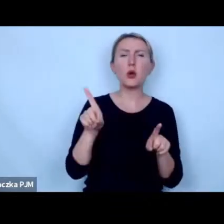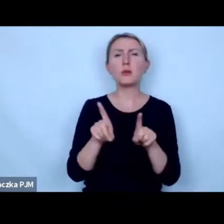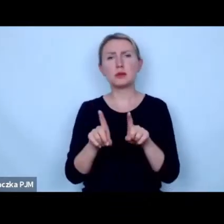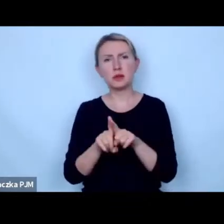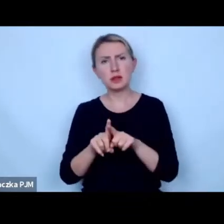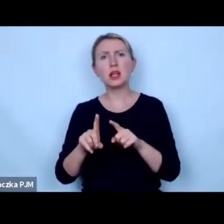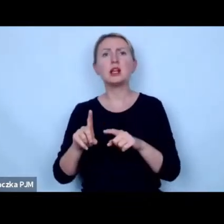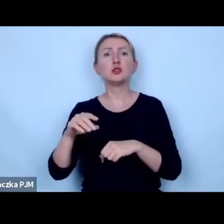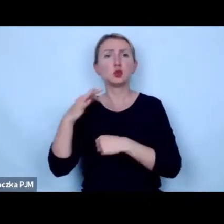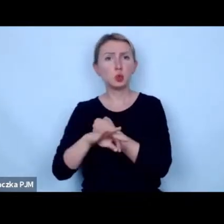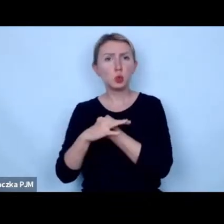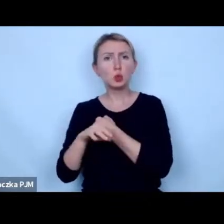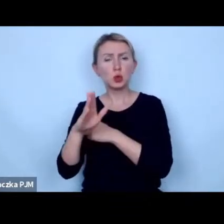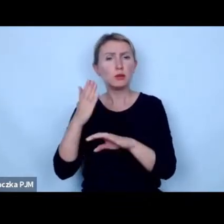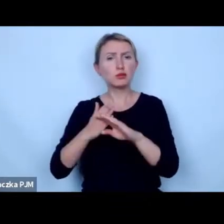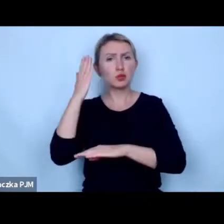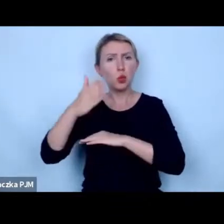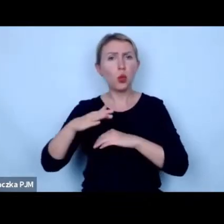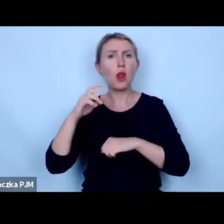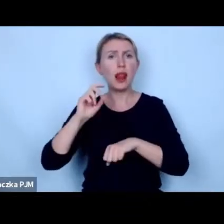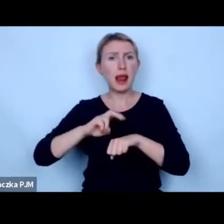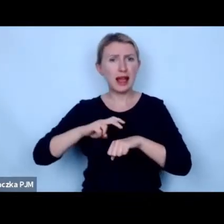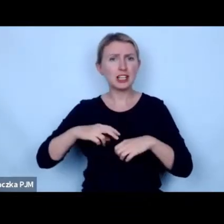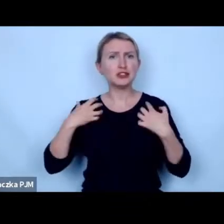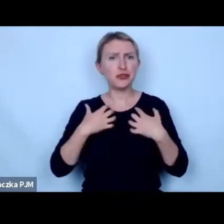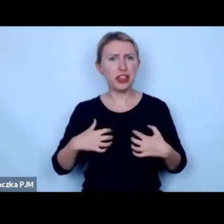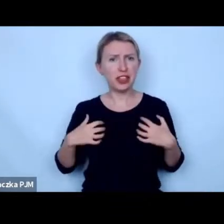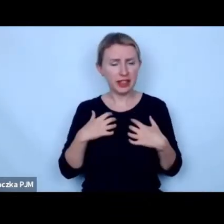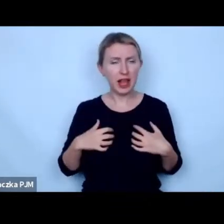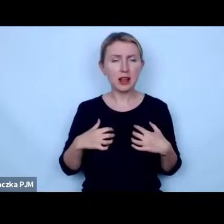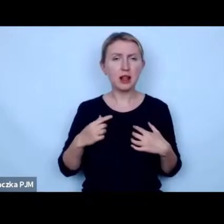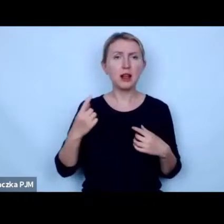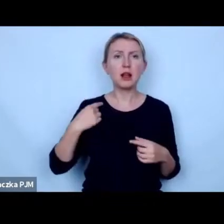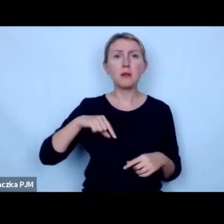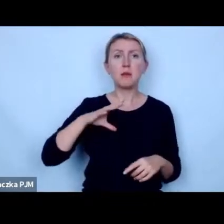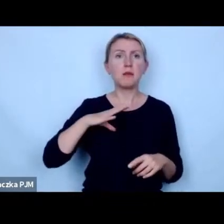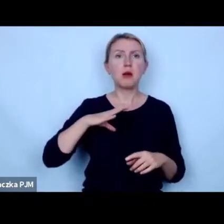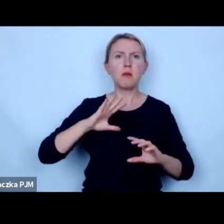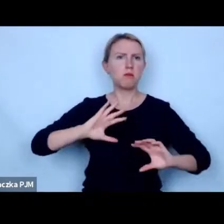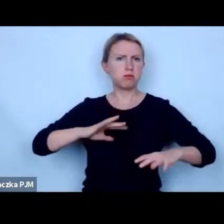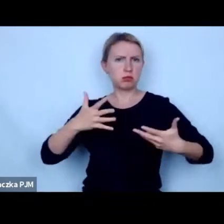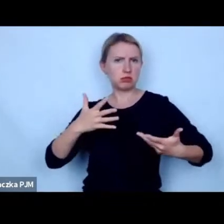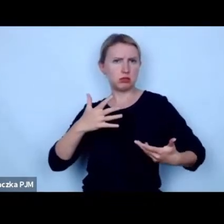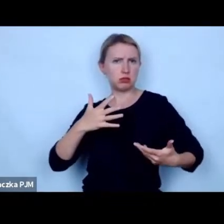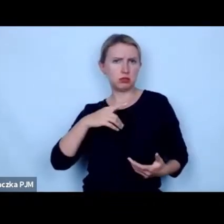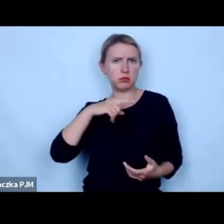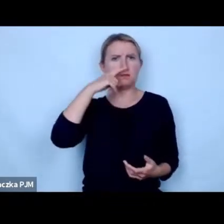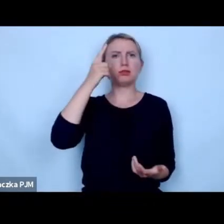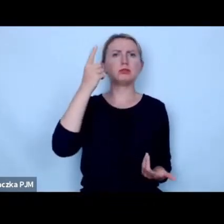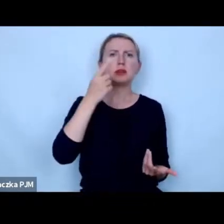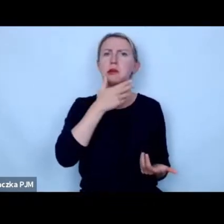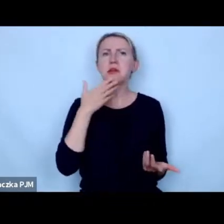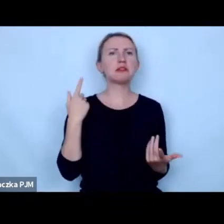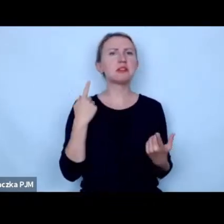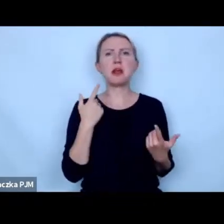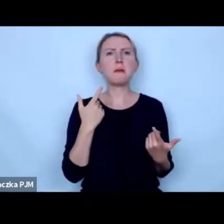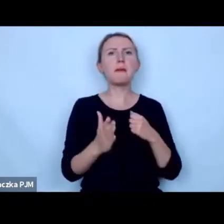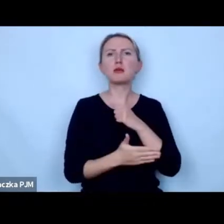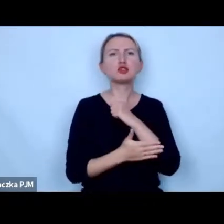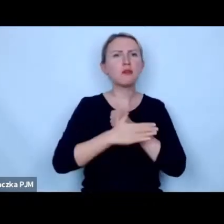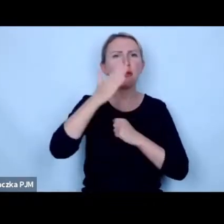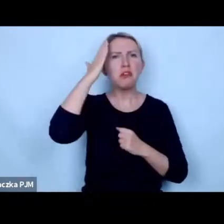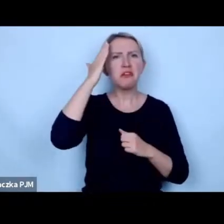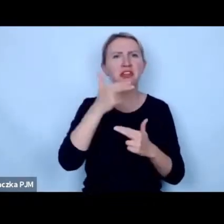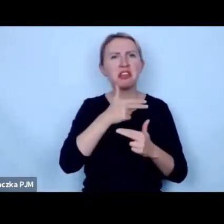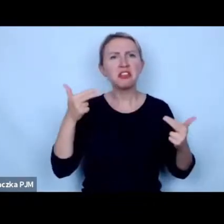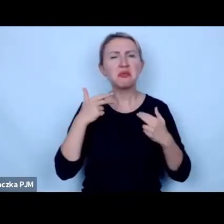kształcącej przyszłych lekarzy i lekarki i weterynarii spotkaliśmy się z butą zarozumiałością i brakiem elementarnej wiedzy na